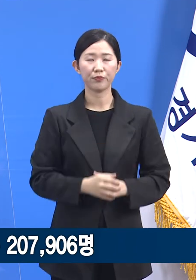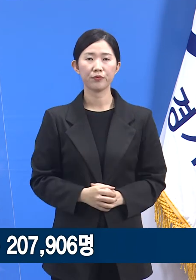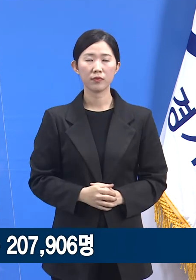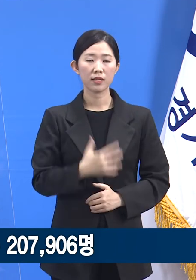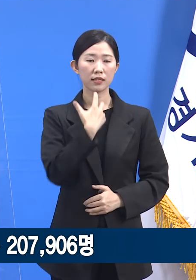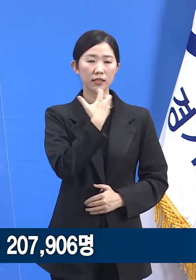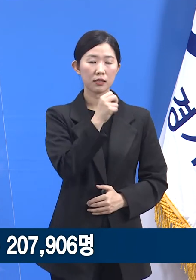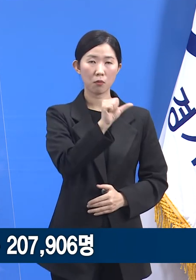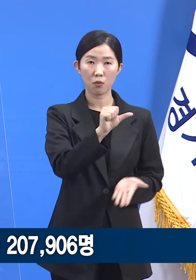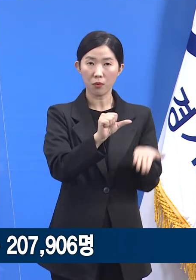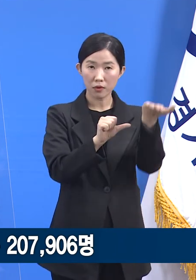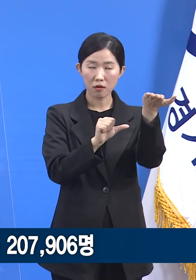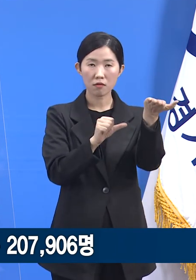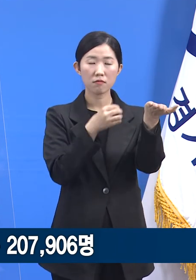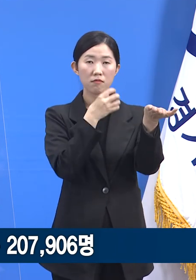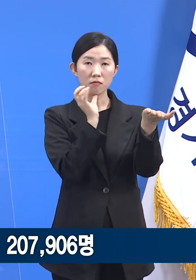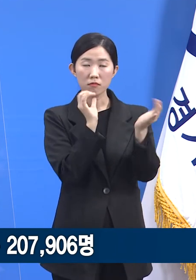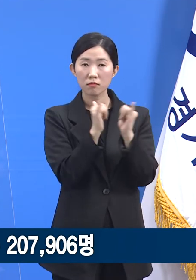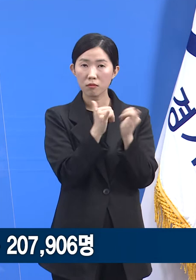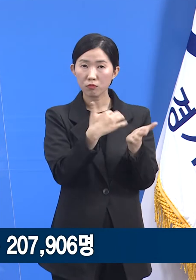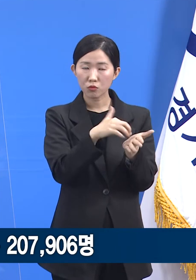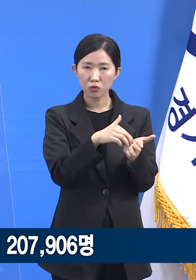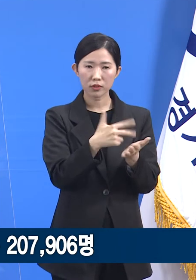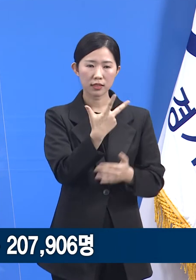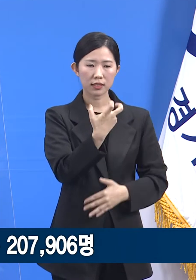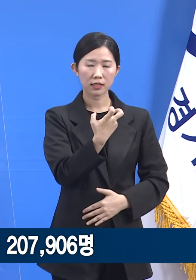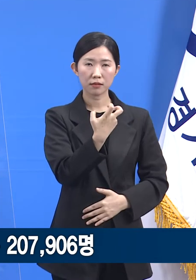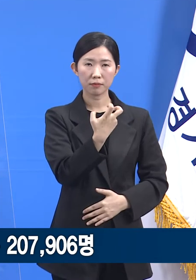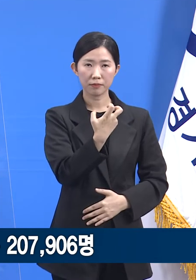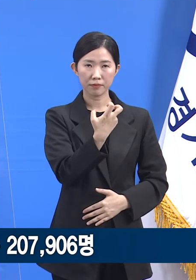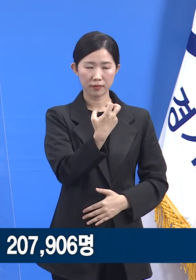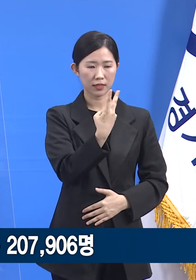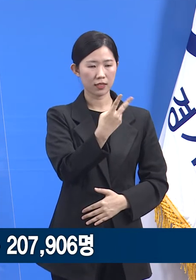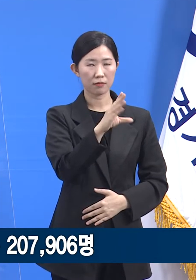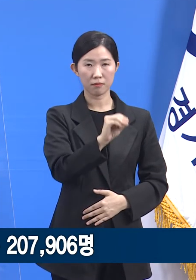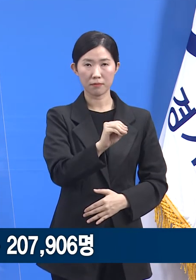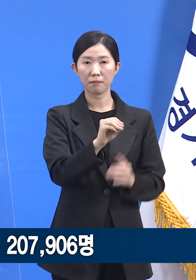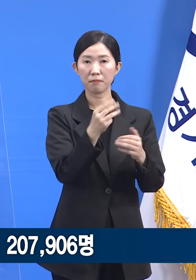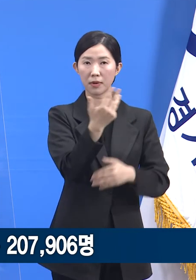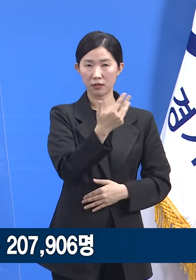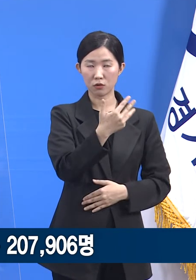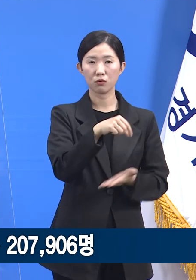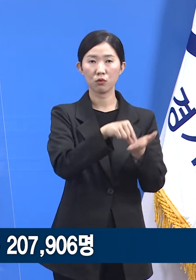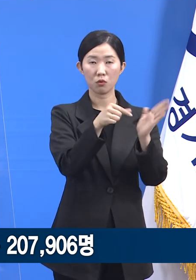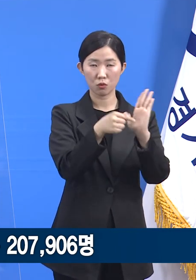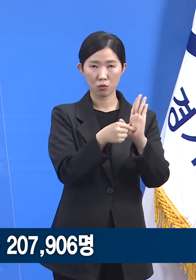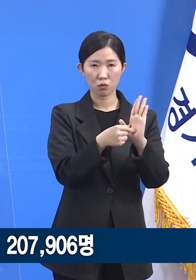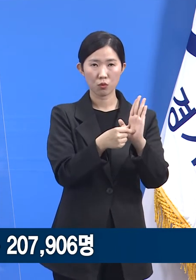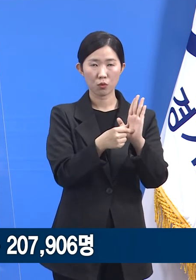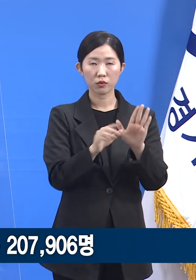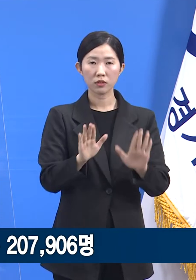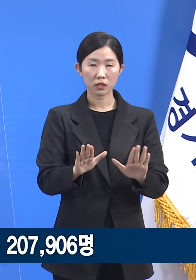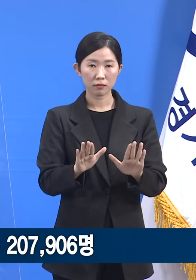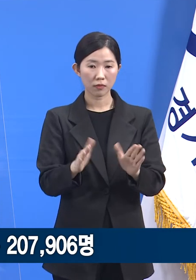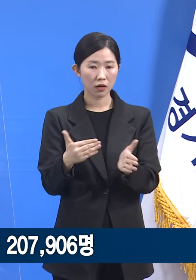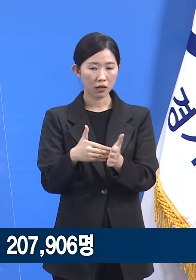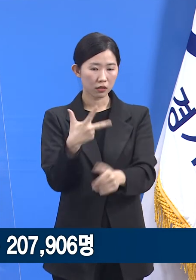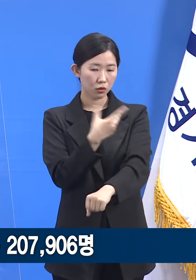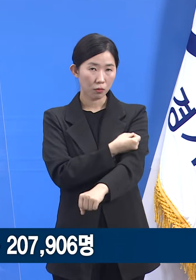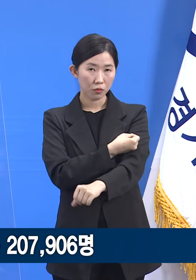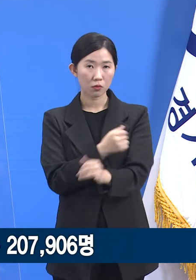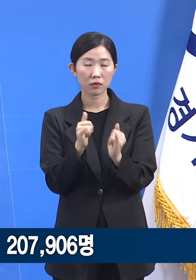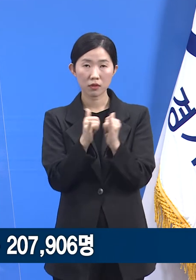대상자는 71만 8,544명이고 6일 0시 기준 누적 접종자는 8